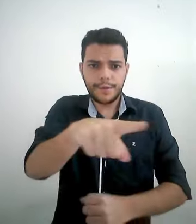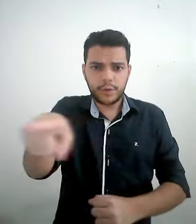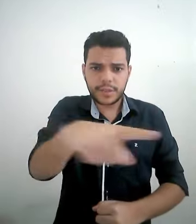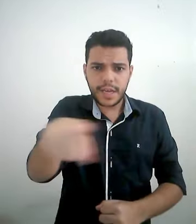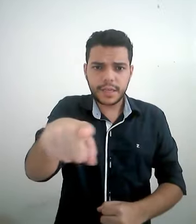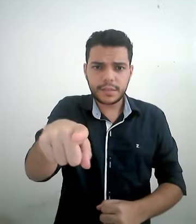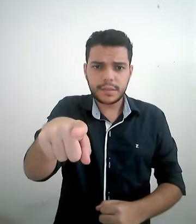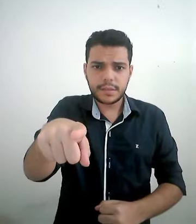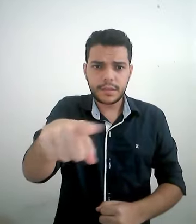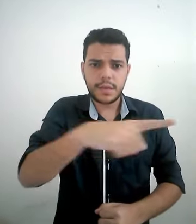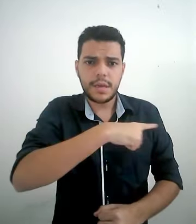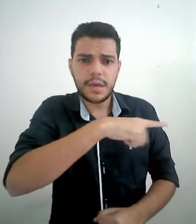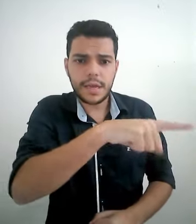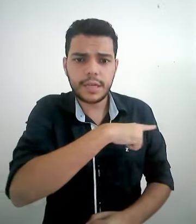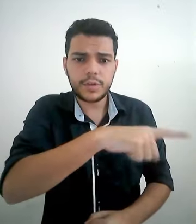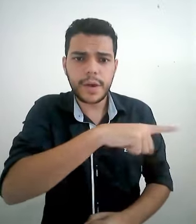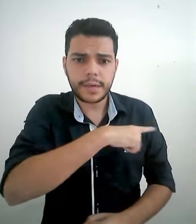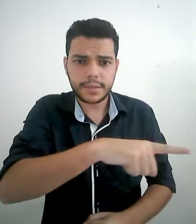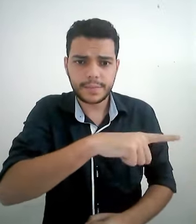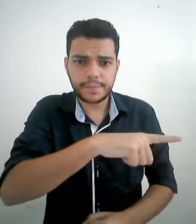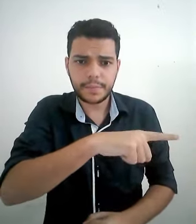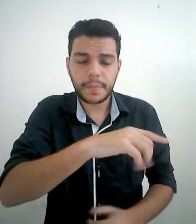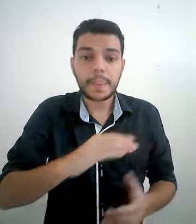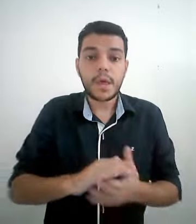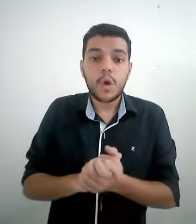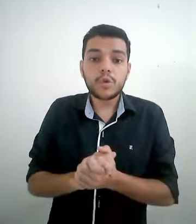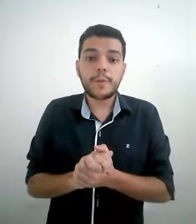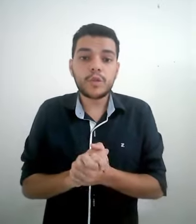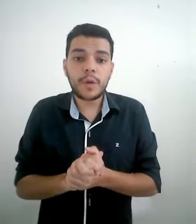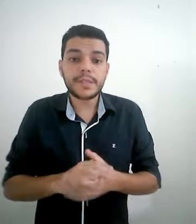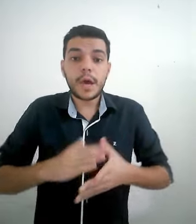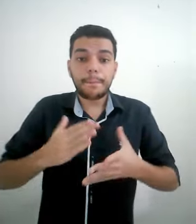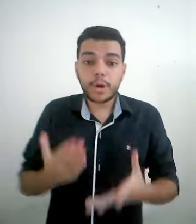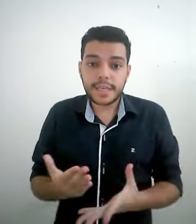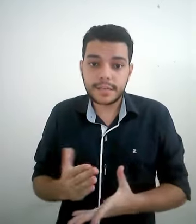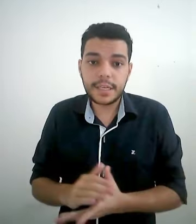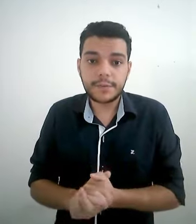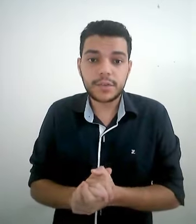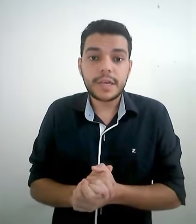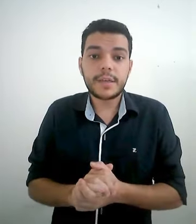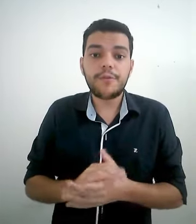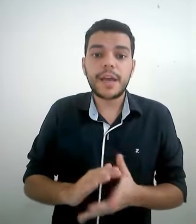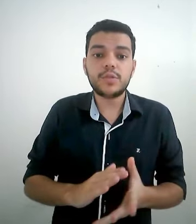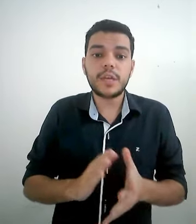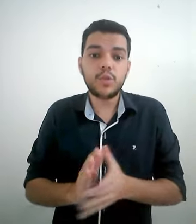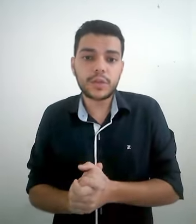vocês, eles ou elas. Os pronomes possessivos são feitos em duas